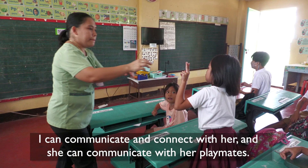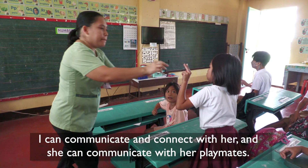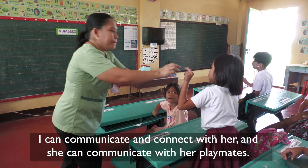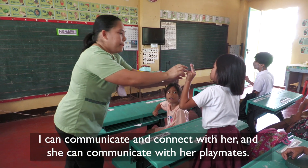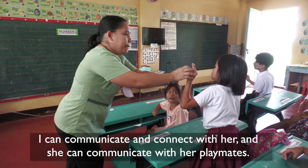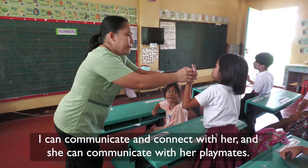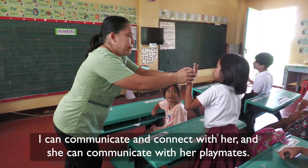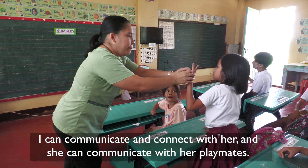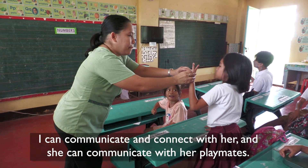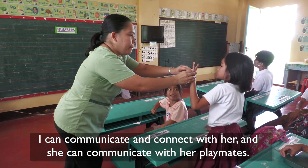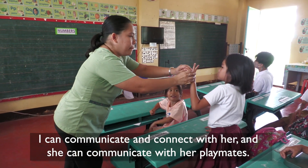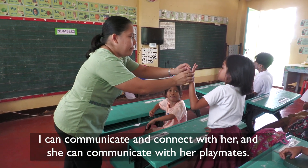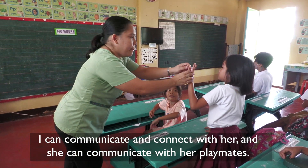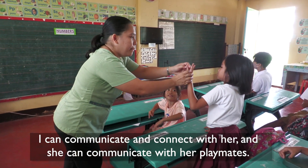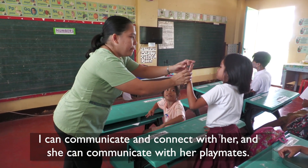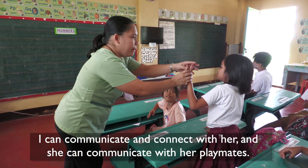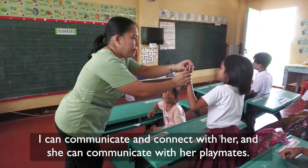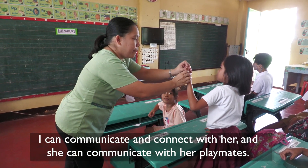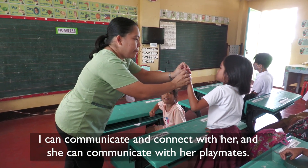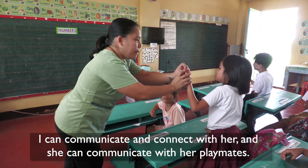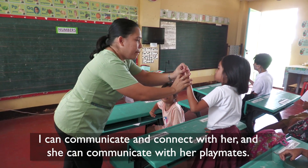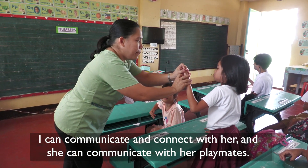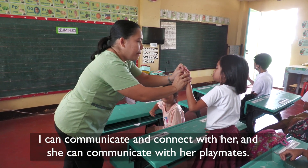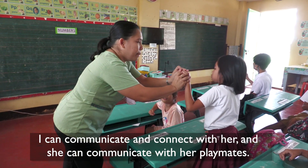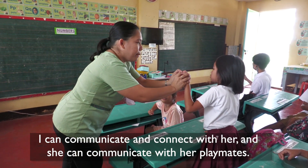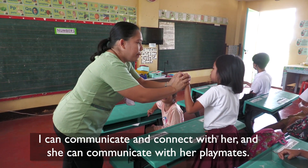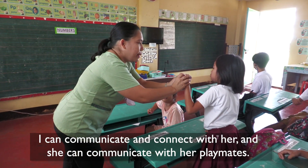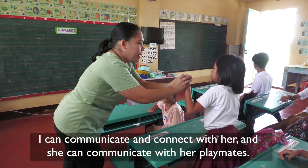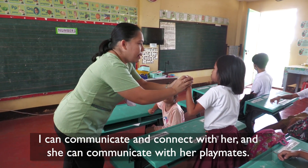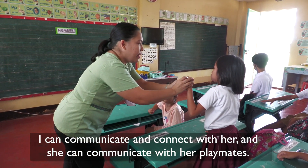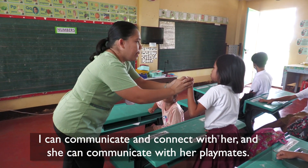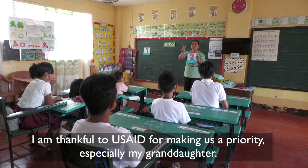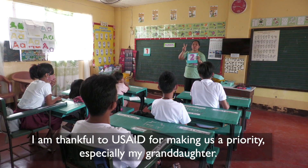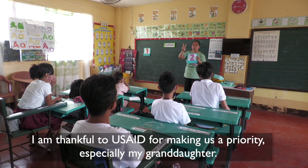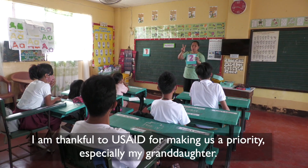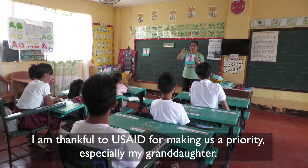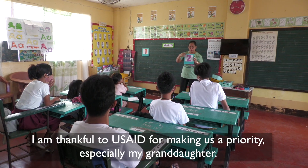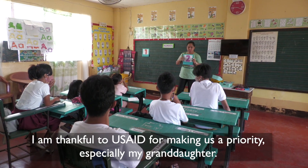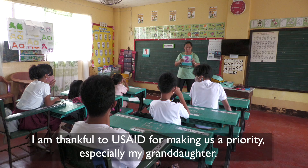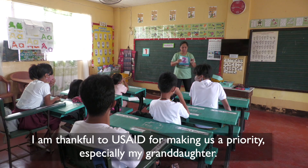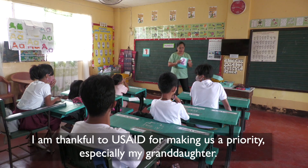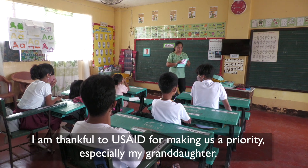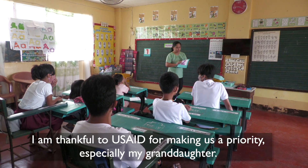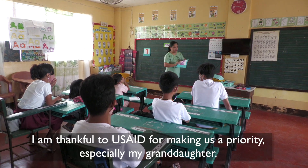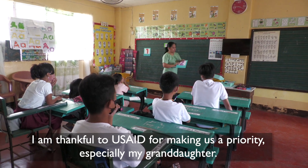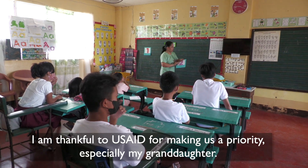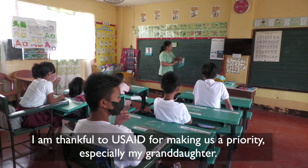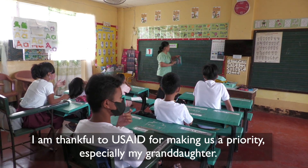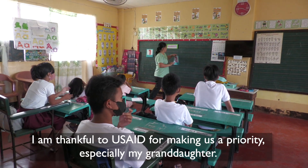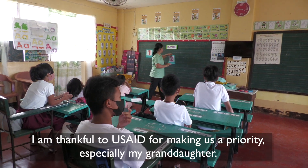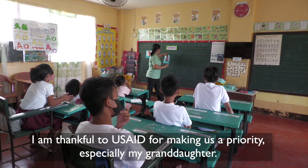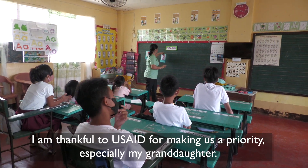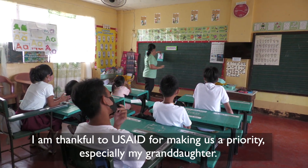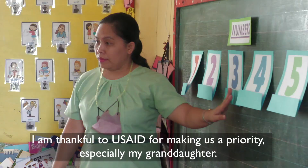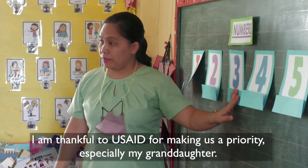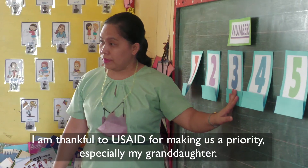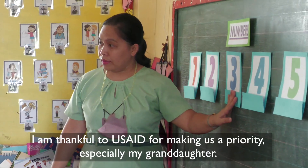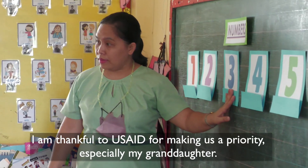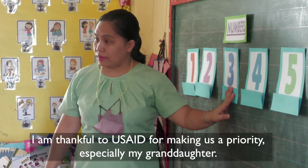At maisabi ko rin sa mga kapwa, kalarunya, nagpasalamat ako sa USA dahil sa mga